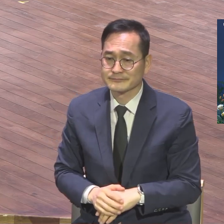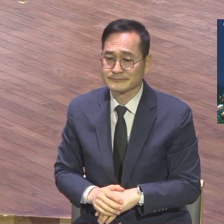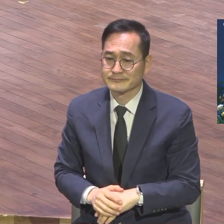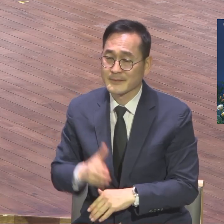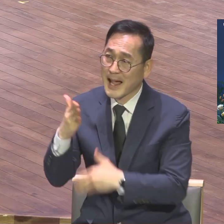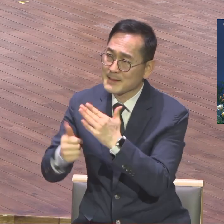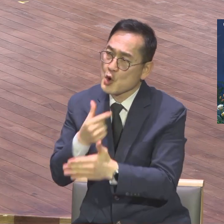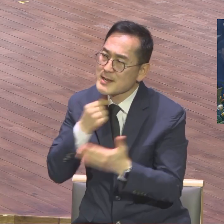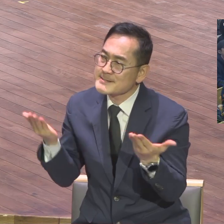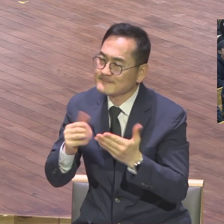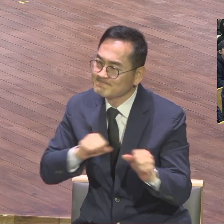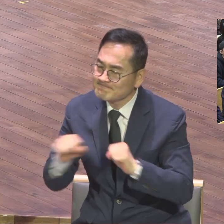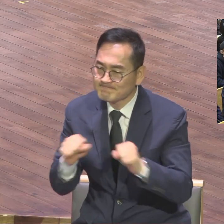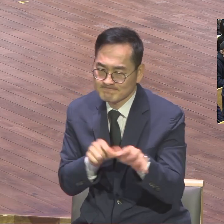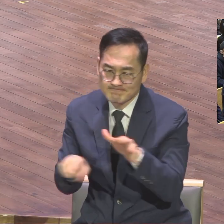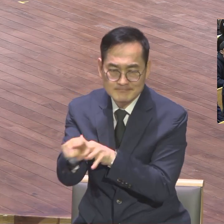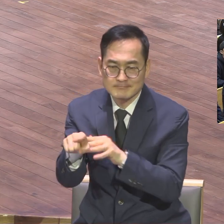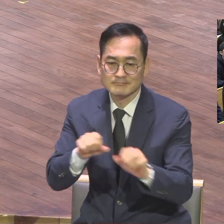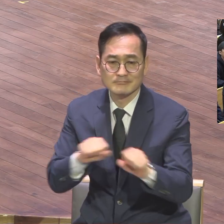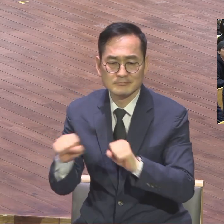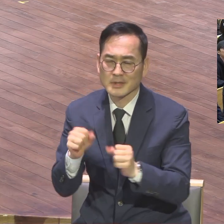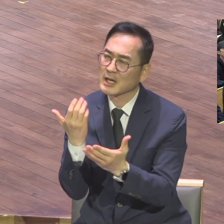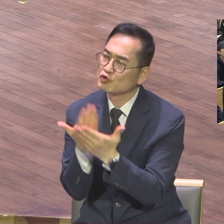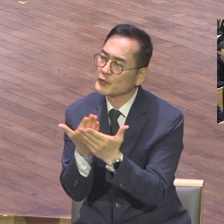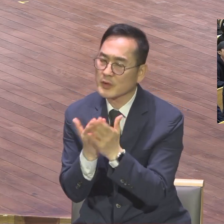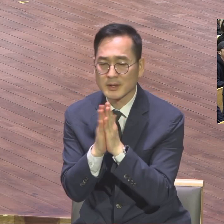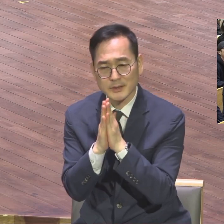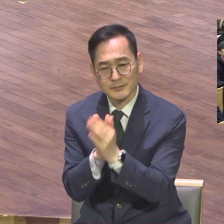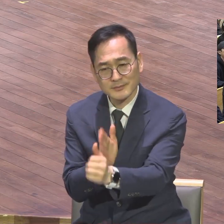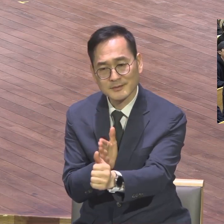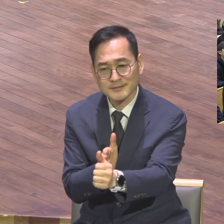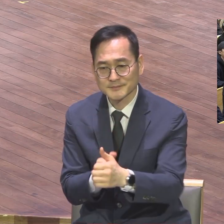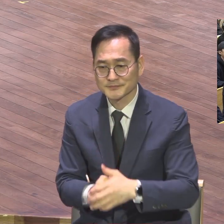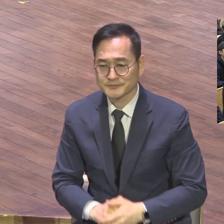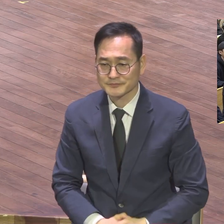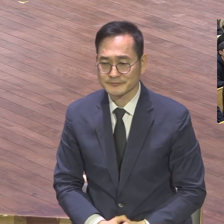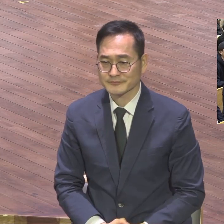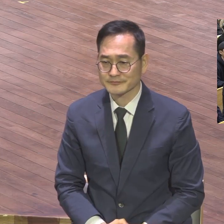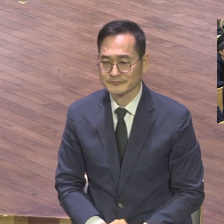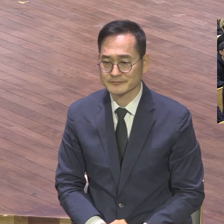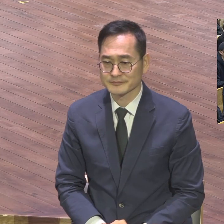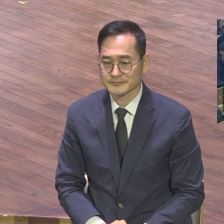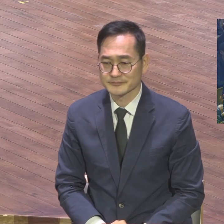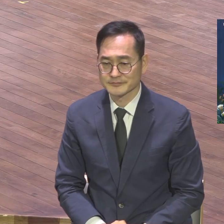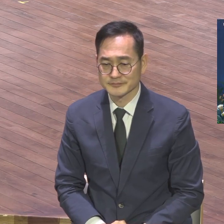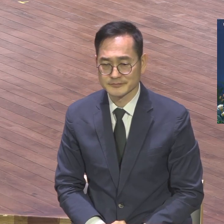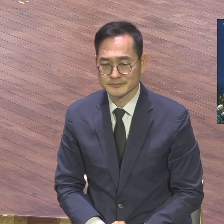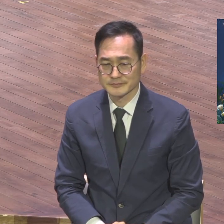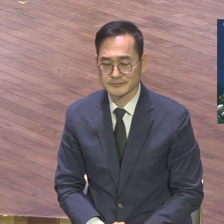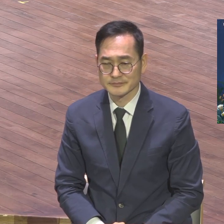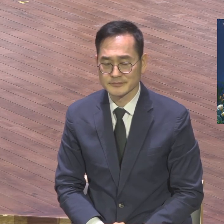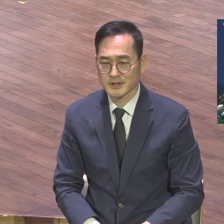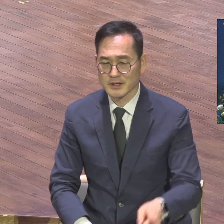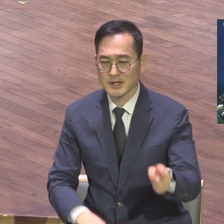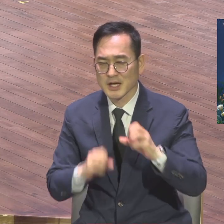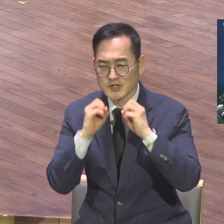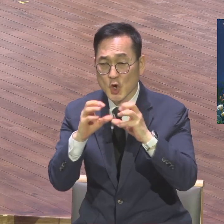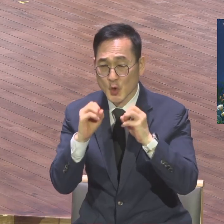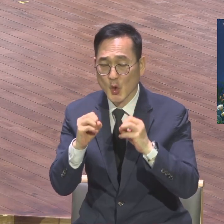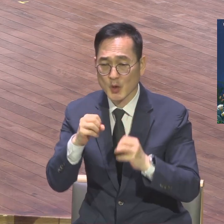좋사사. 중국 내지의 성교 개척자 허드슨 테일러 성교사가 있습니다.